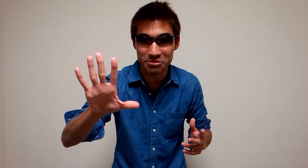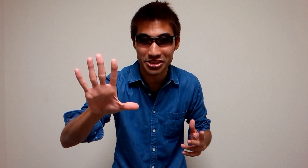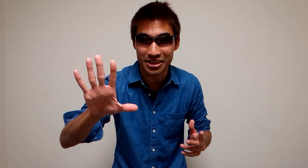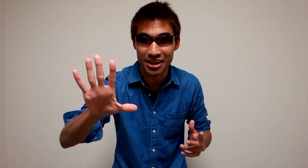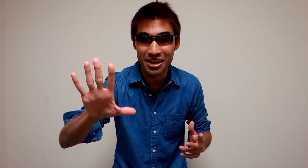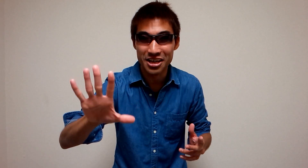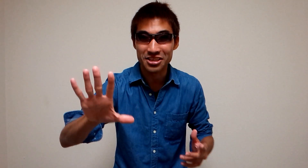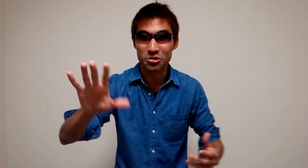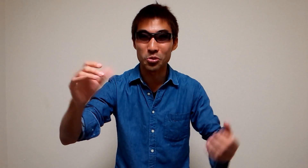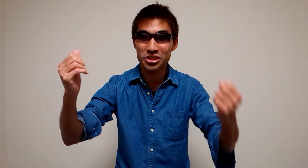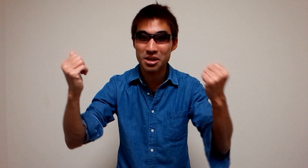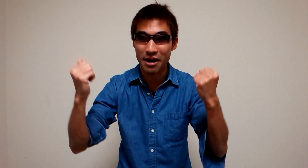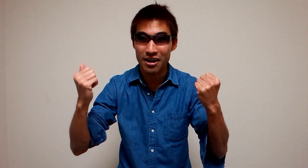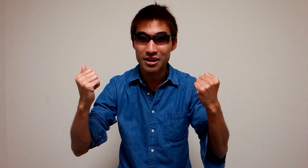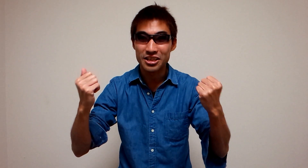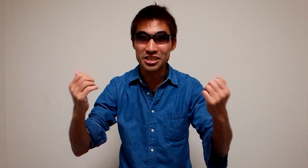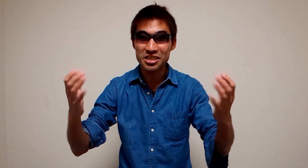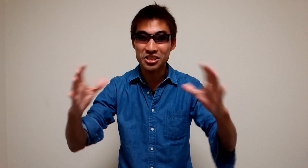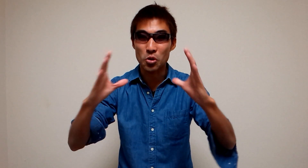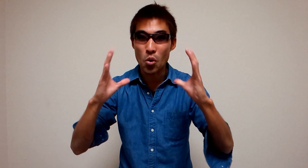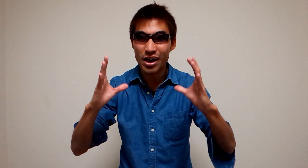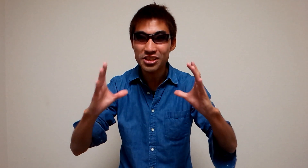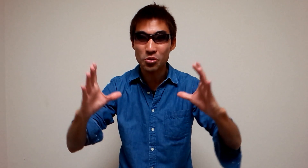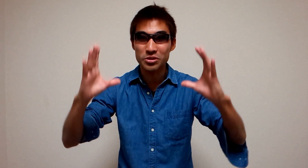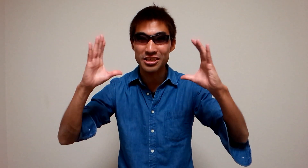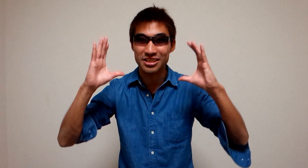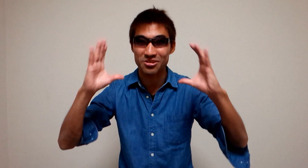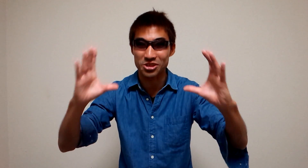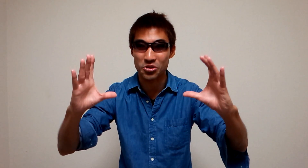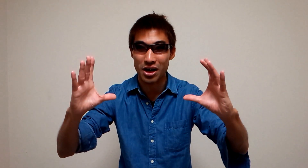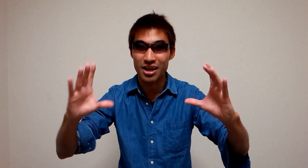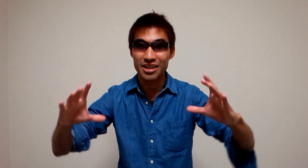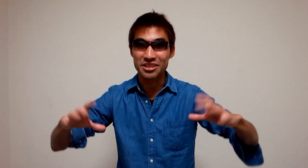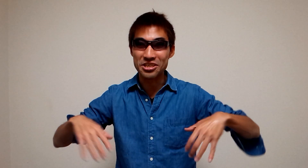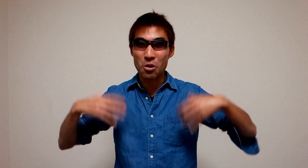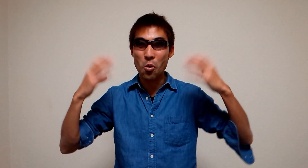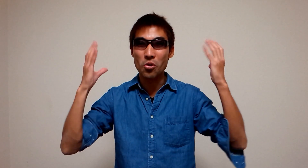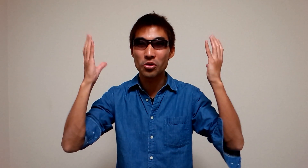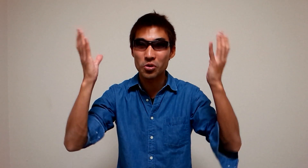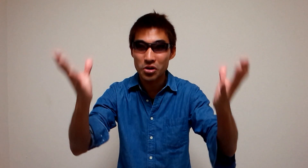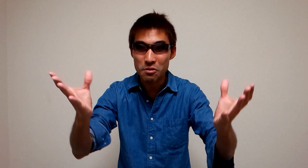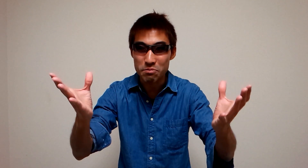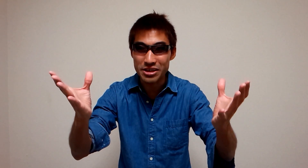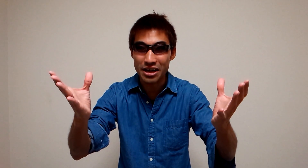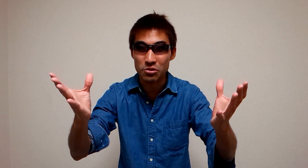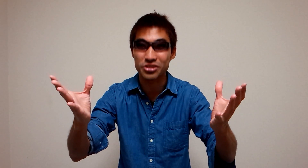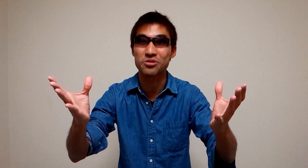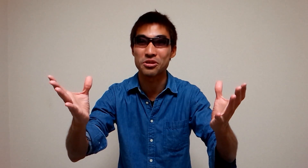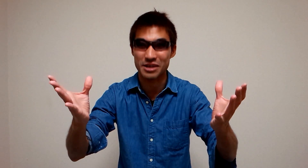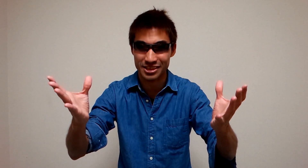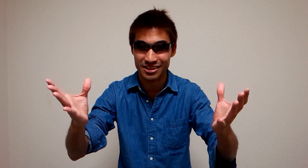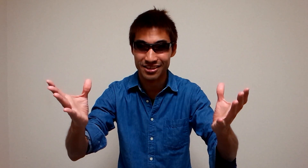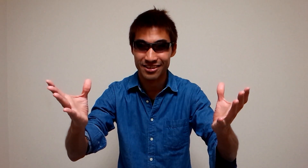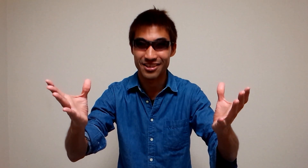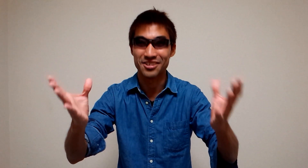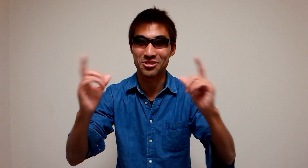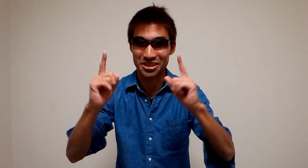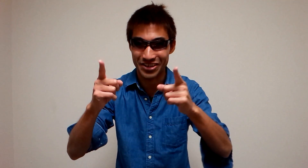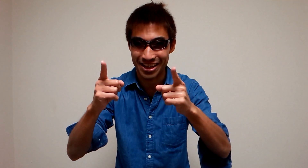もしれないそうすれば1日5回以上オナニーする人は日本の未来を救いますそれじゃあまた